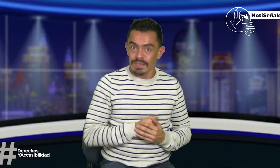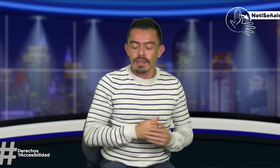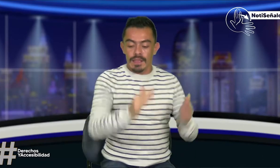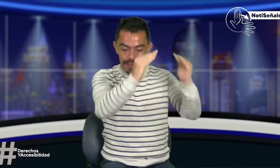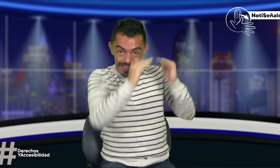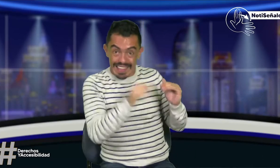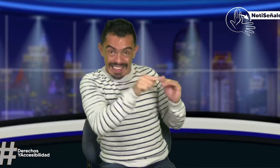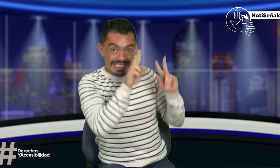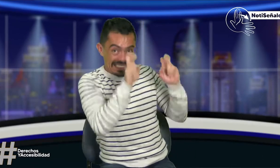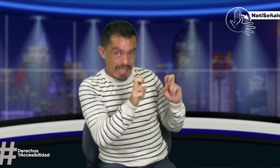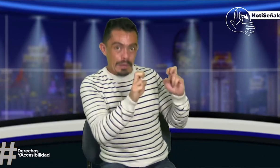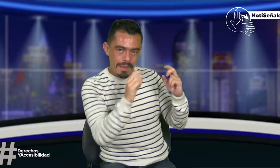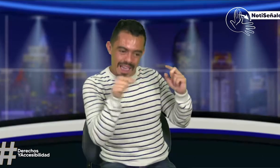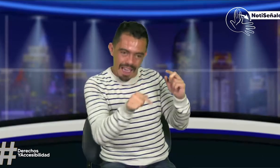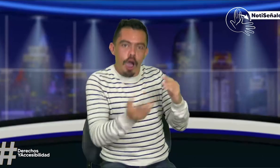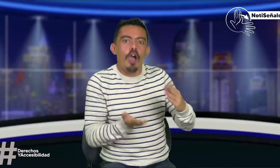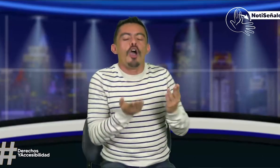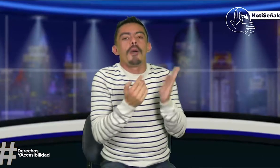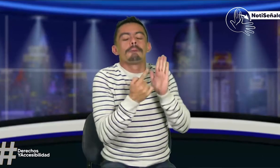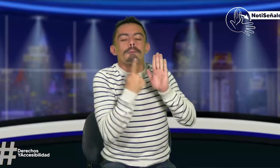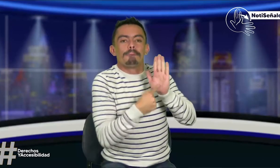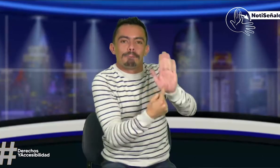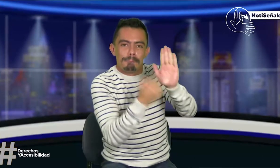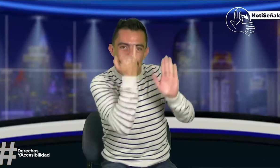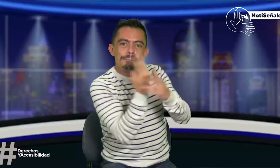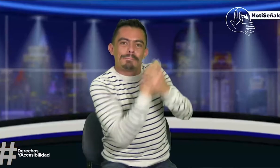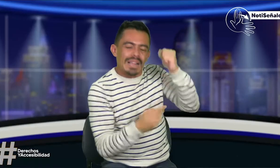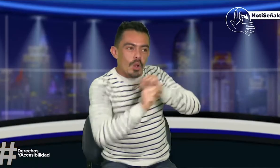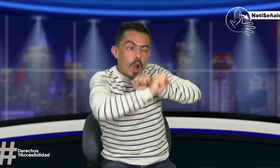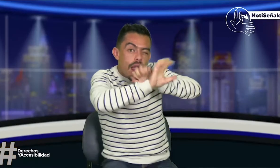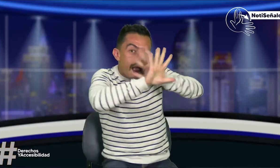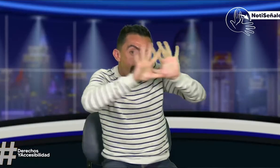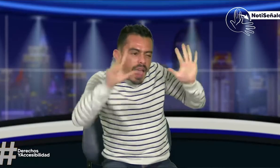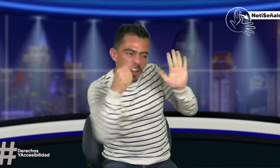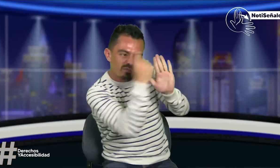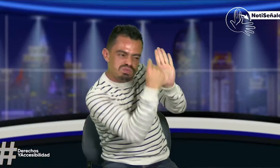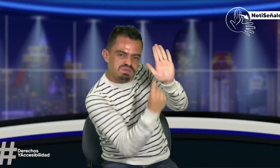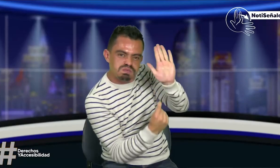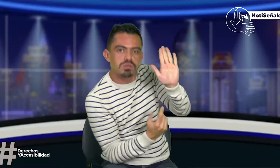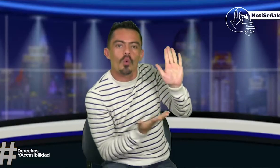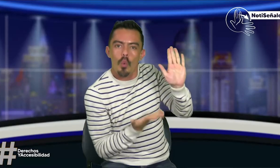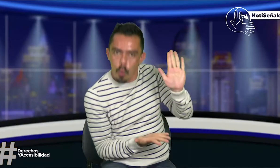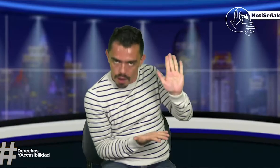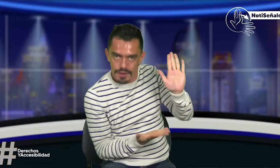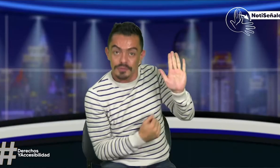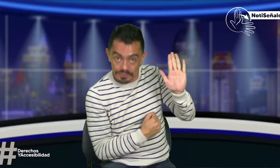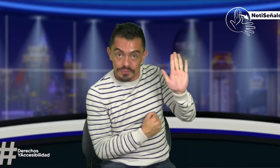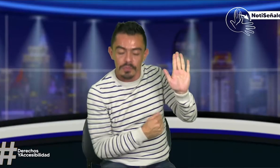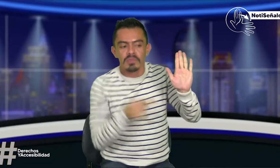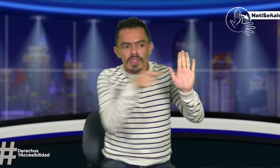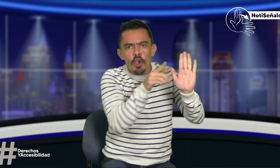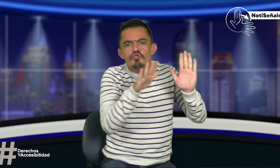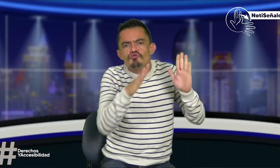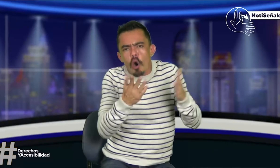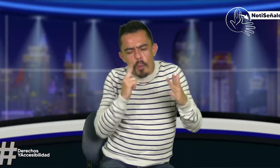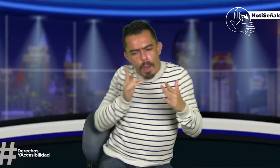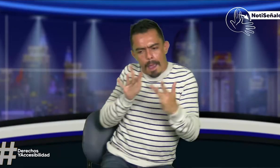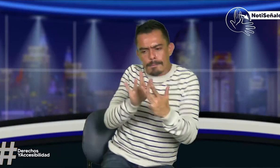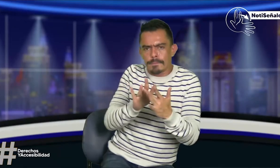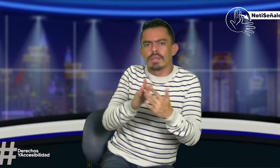para las personas sordas, ¿cómo tiene este proceso? Entonces, también, tener este tema del bilionismo es importante, pues, mostrar